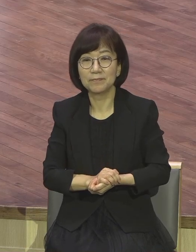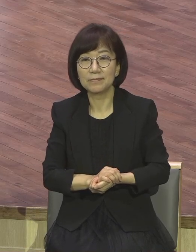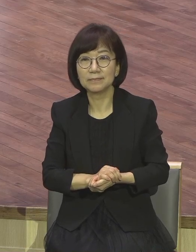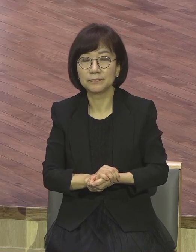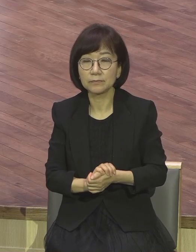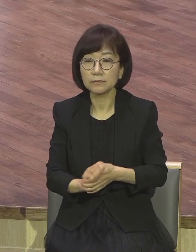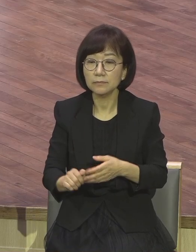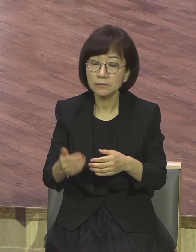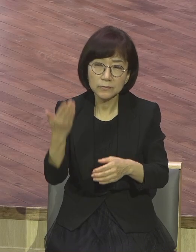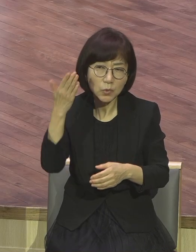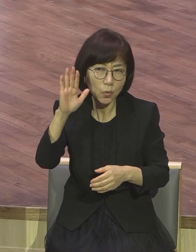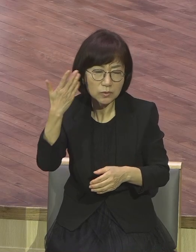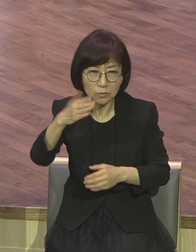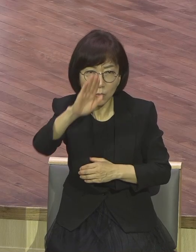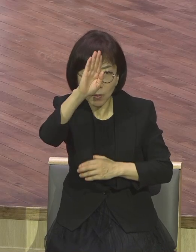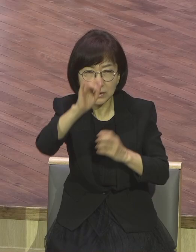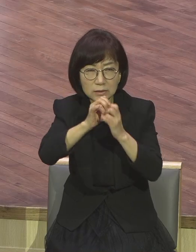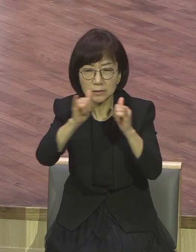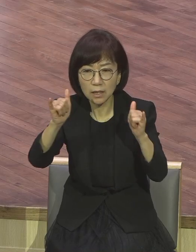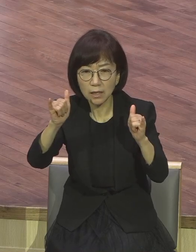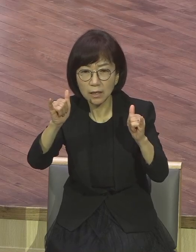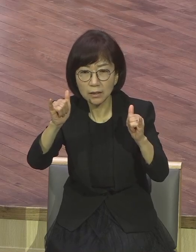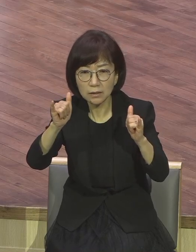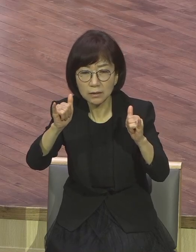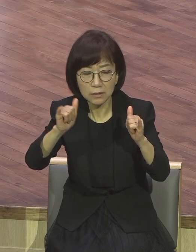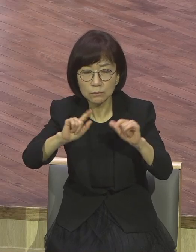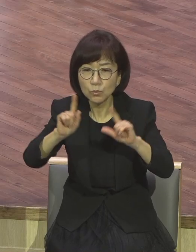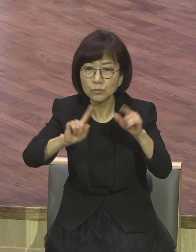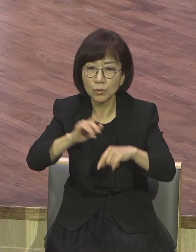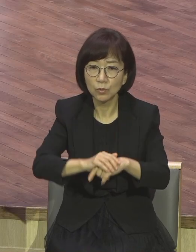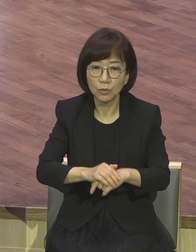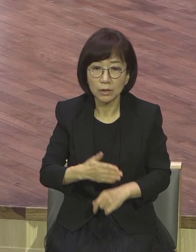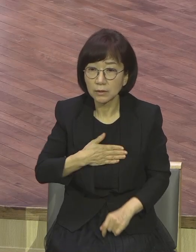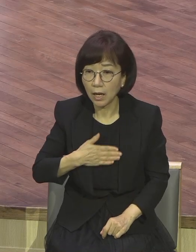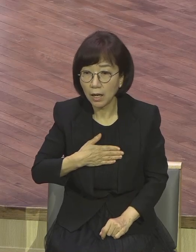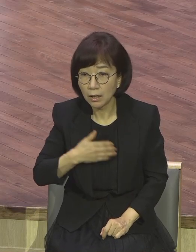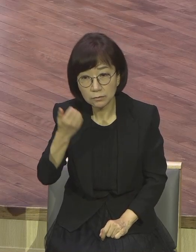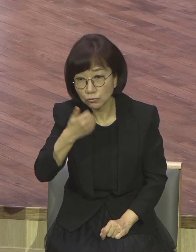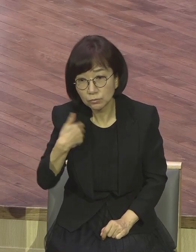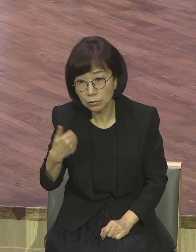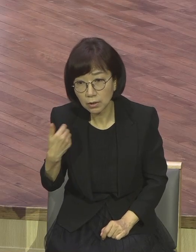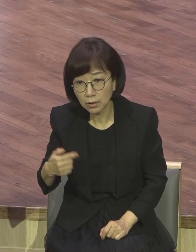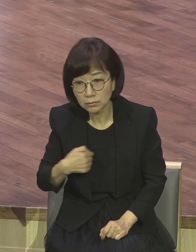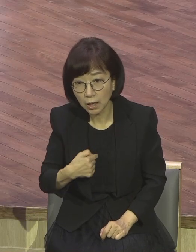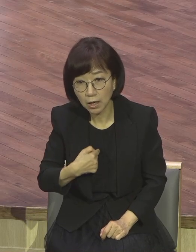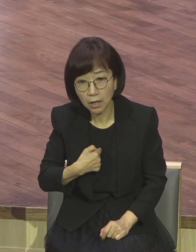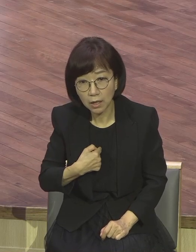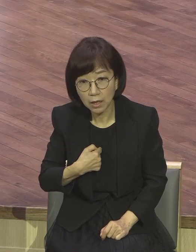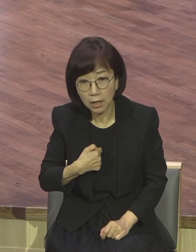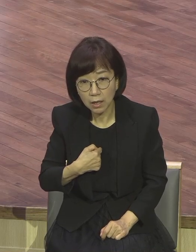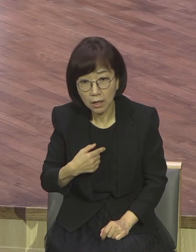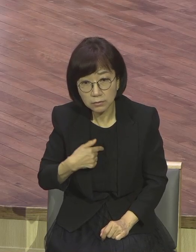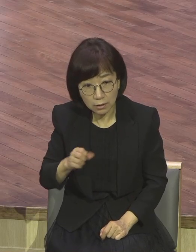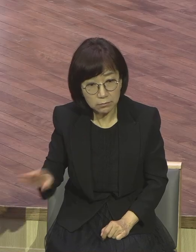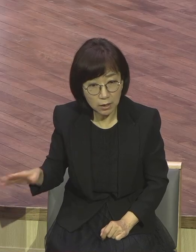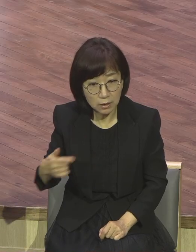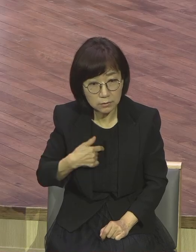중증은 바로 자기 상실 갑니다. 어느 사이에 자기를 잃어버린 것이다. 내가